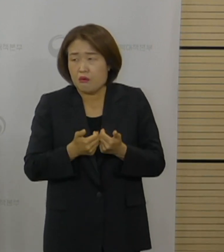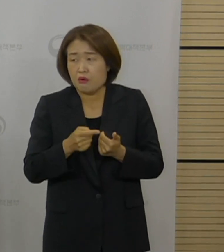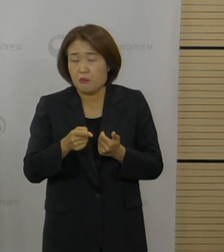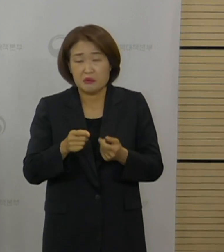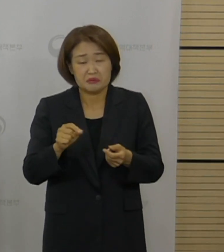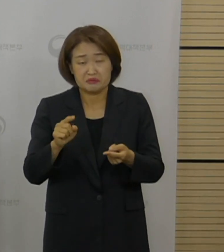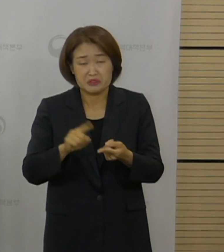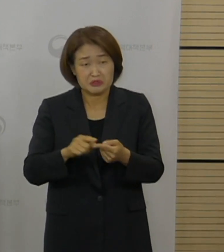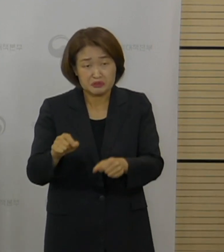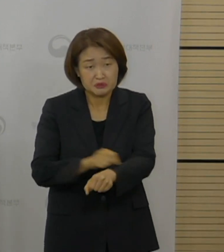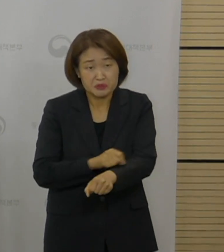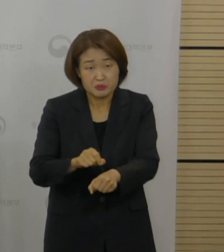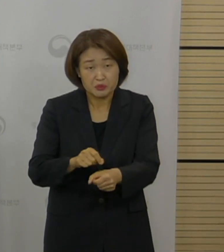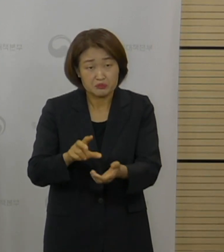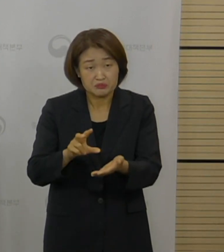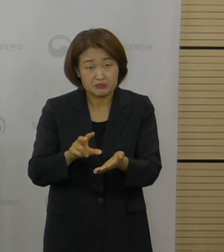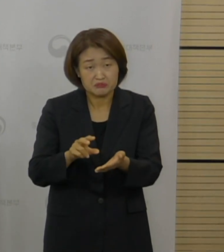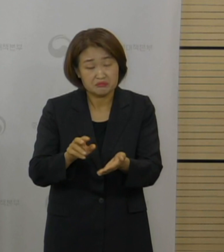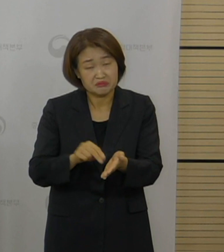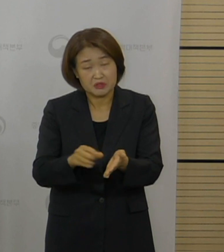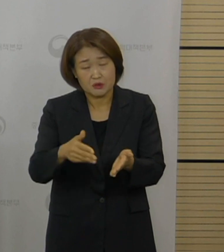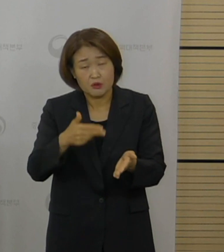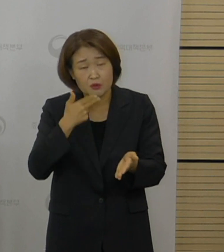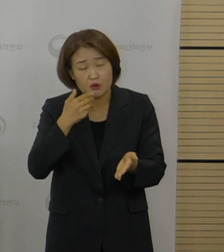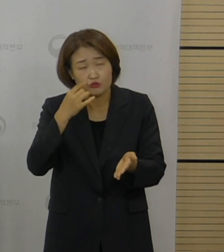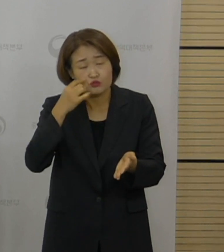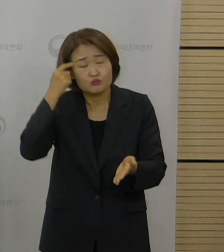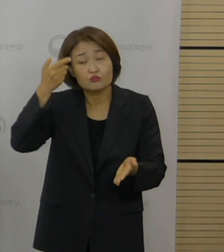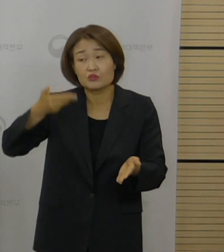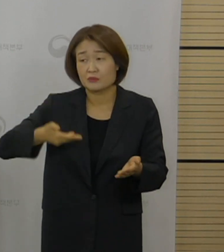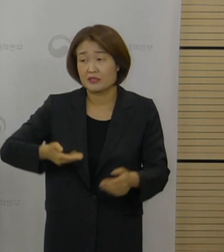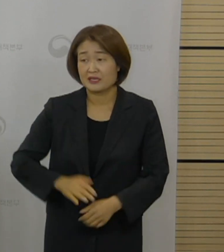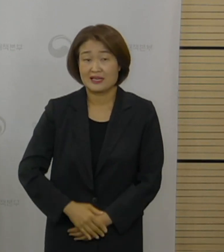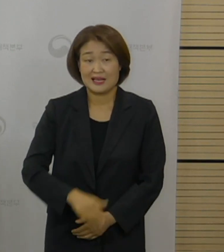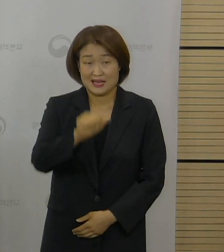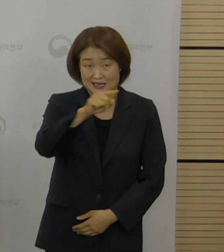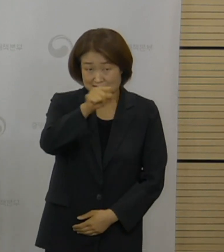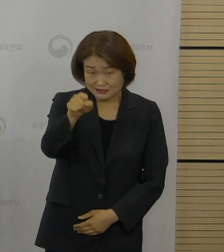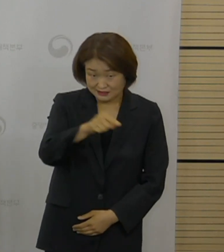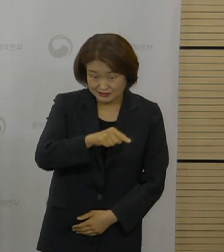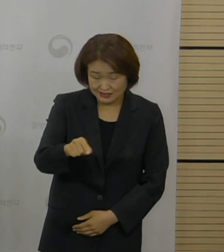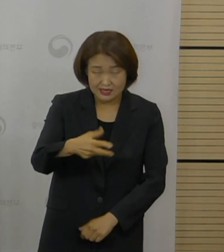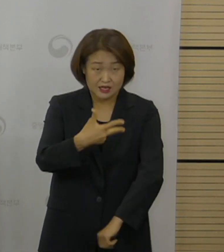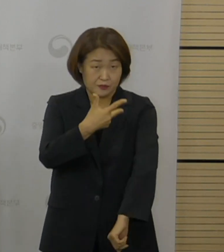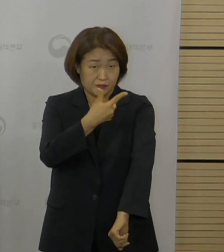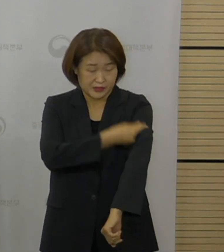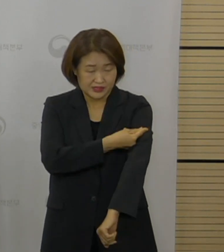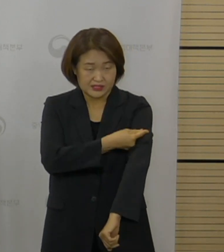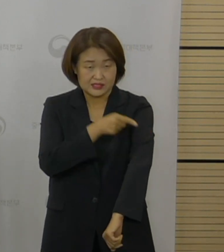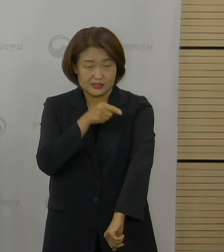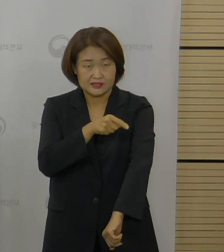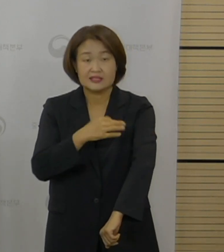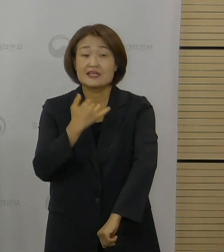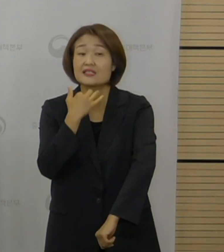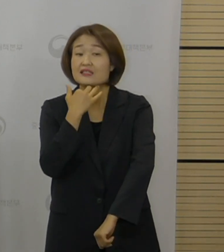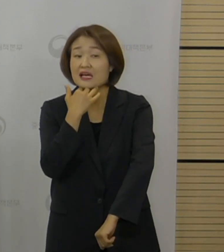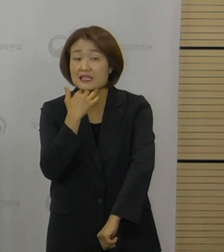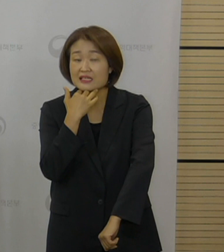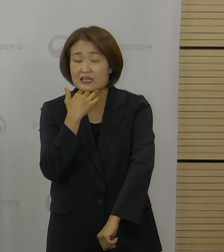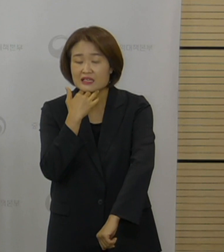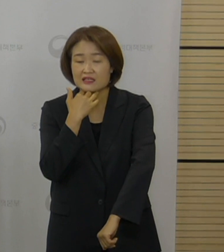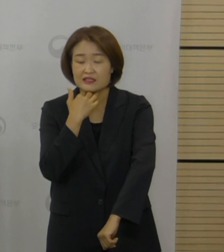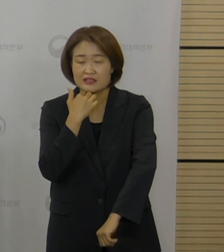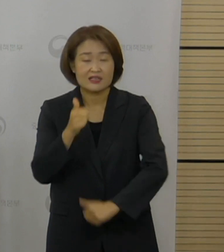변동은 없었는지 질문 주셨습니다. 이 부분은 아스트라제네카 백신의 어떤 연령별 위험과